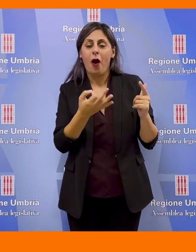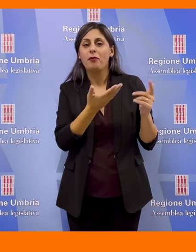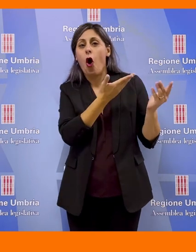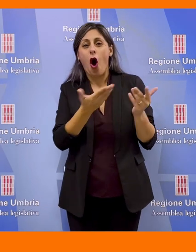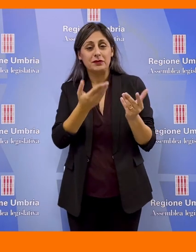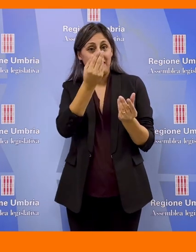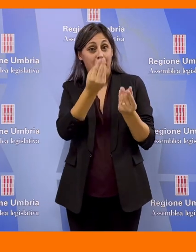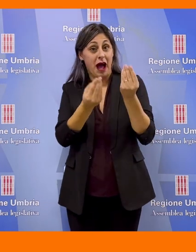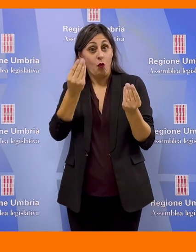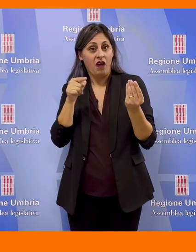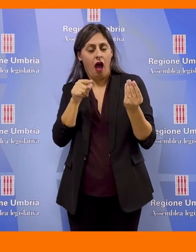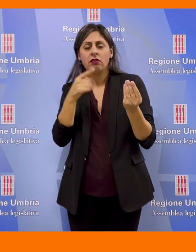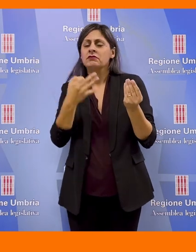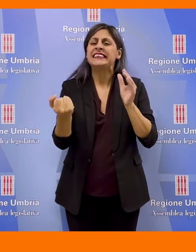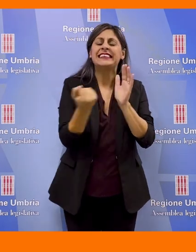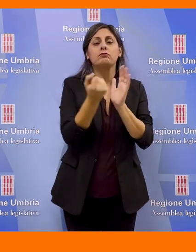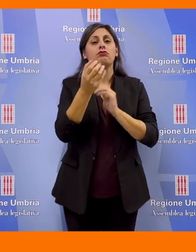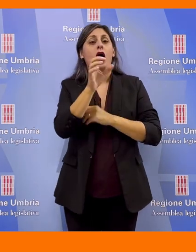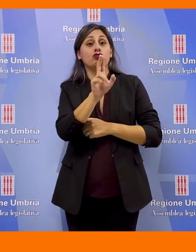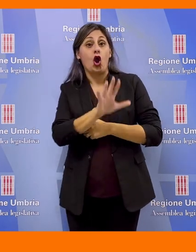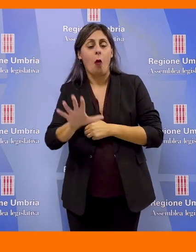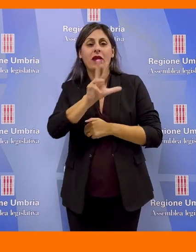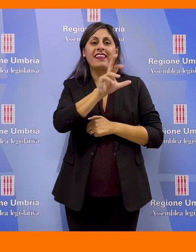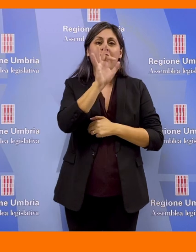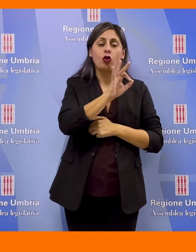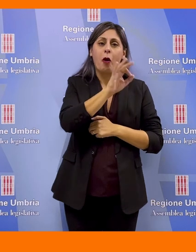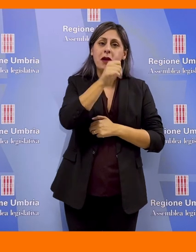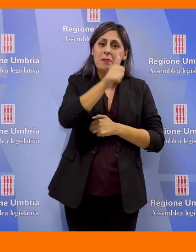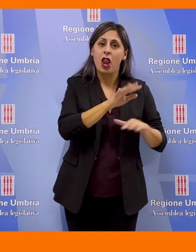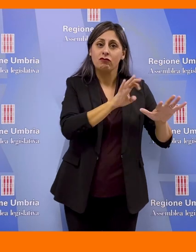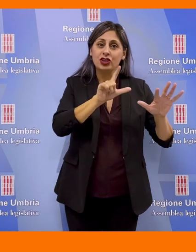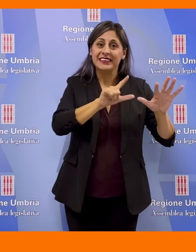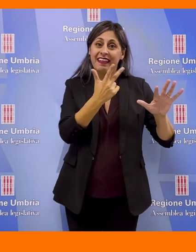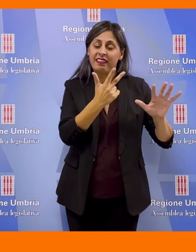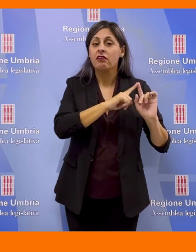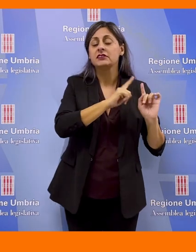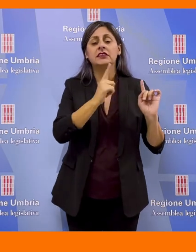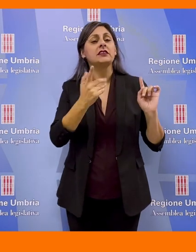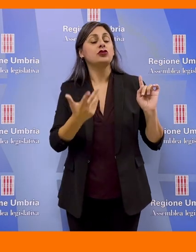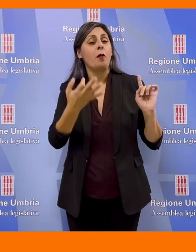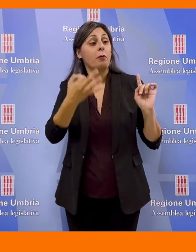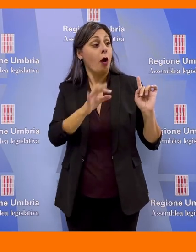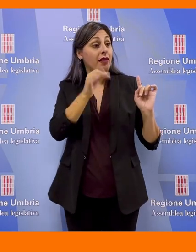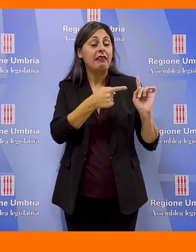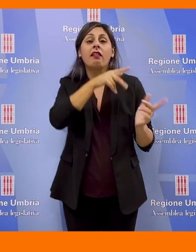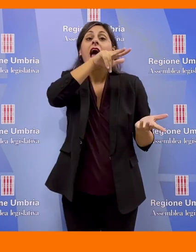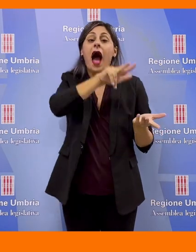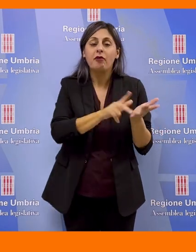ospita i manufatti, simbolo della regione dell'Umbria dal 30 ottobre 1973, quando fu approvata la legge